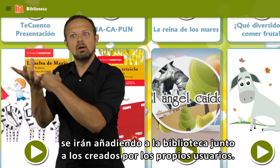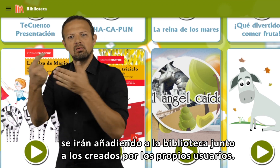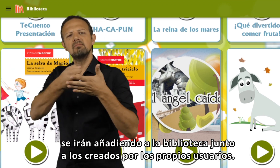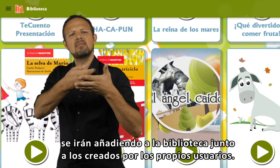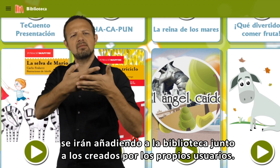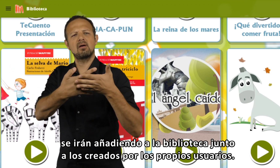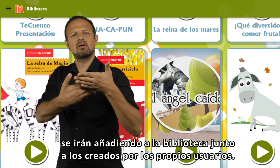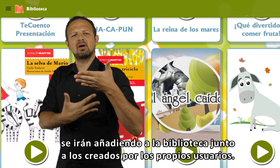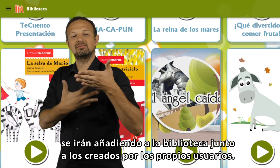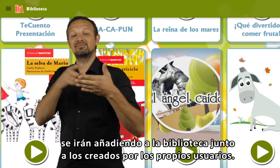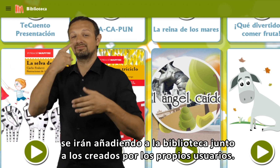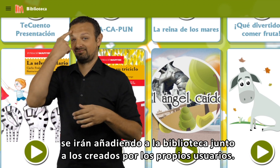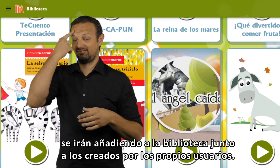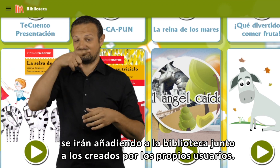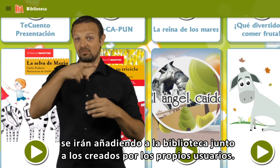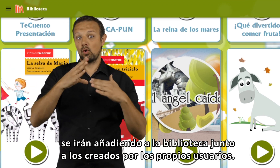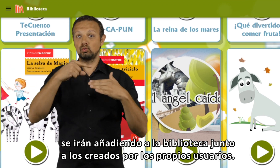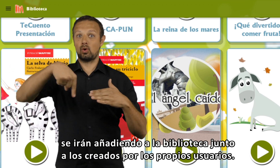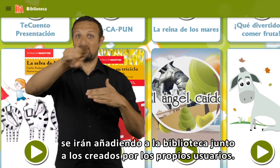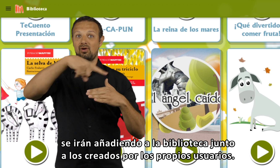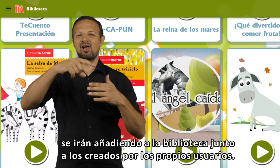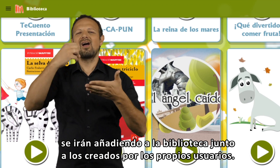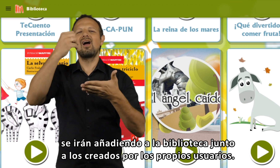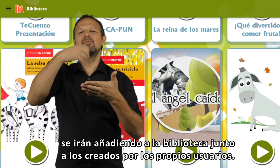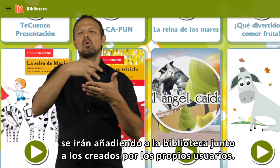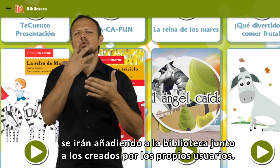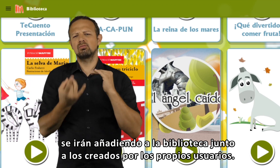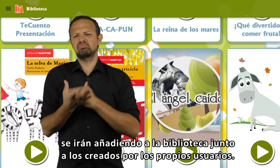se irán añadiendo a la biblioteca junto a los creados por los propios usuarios.